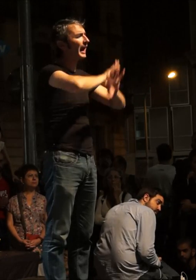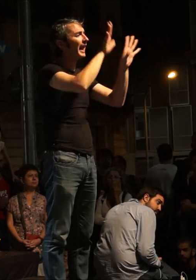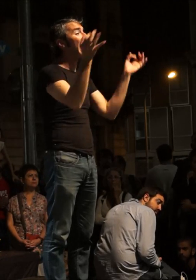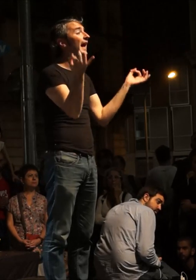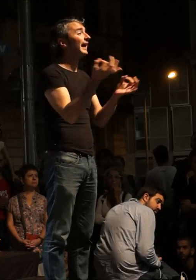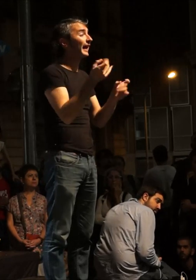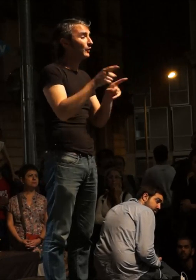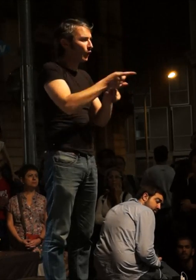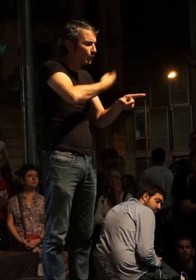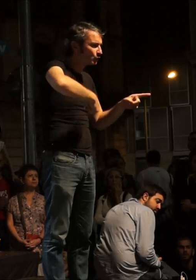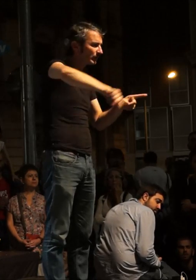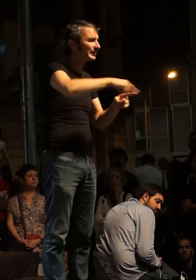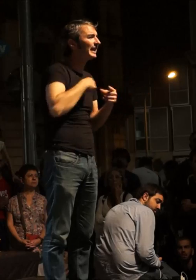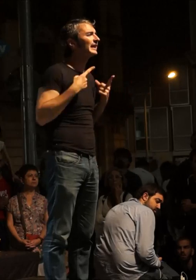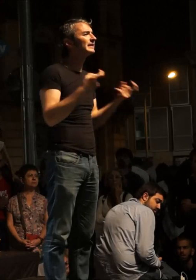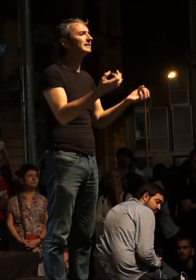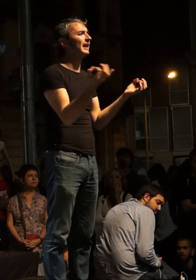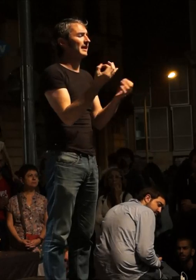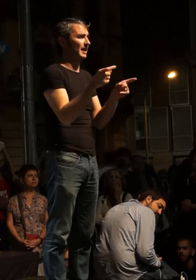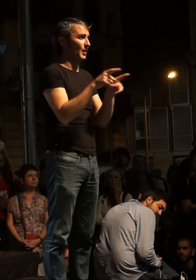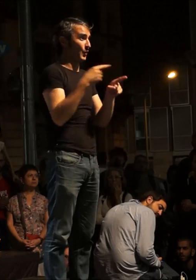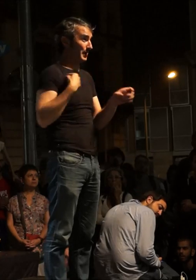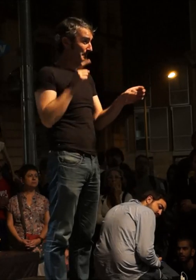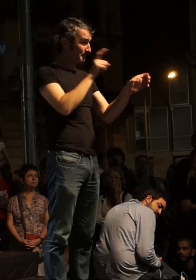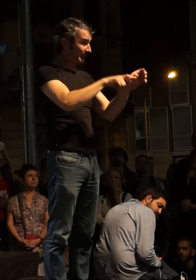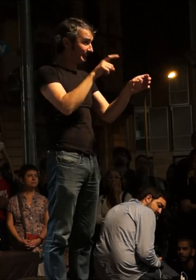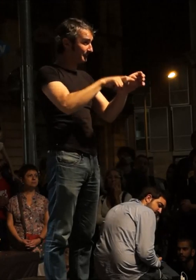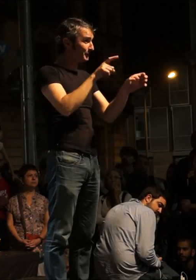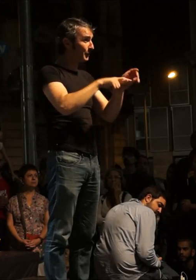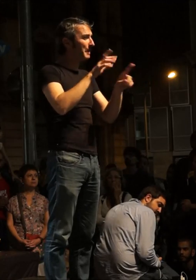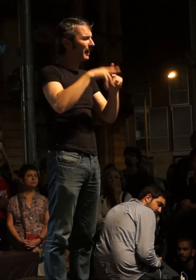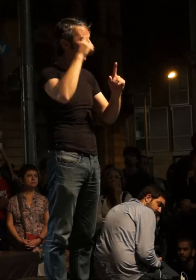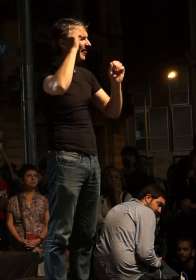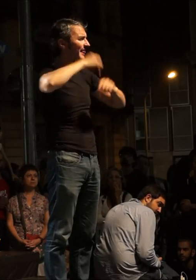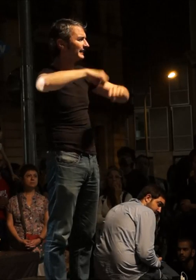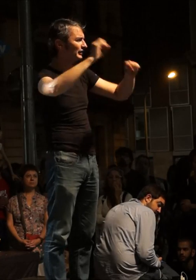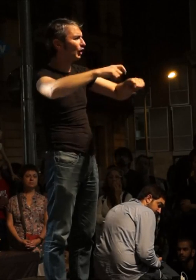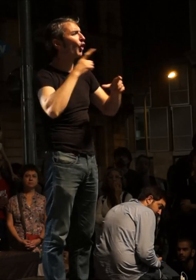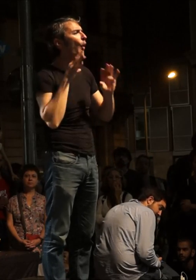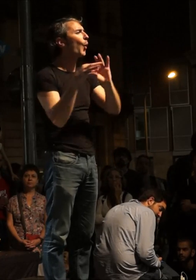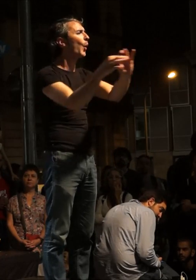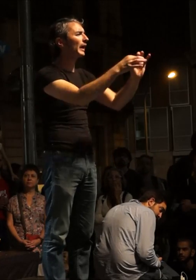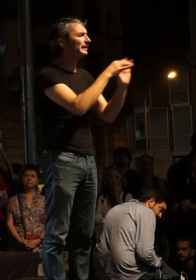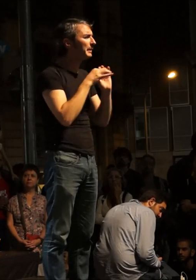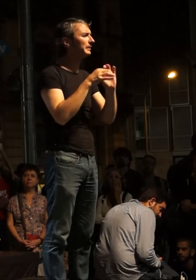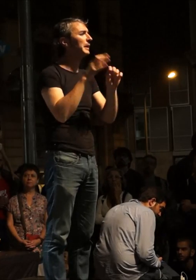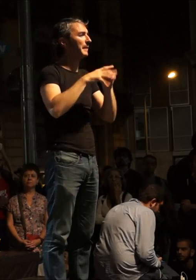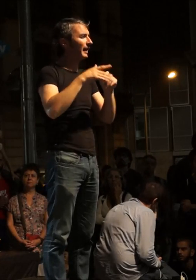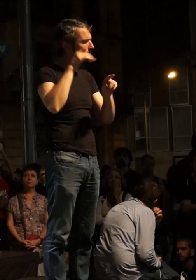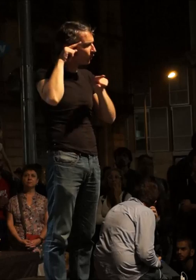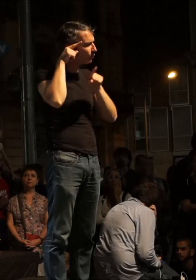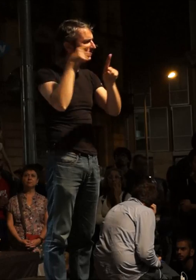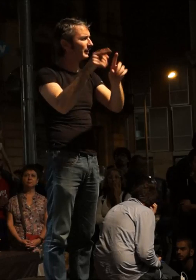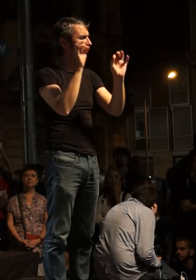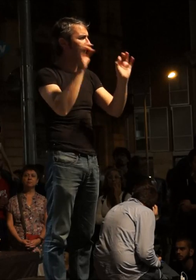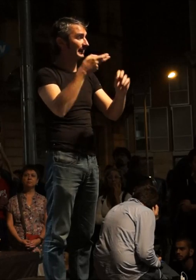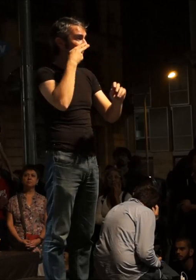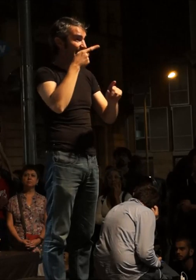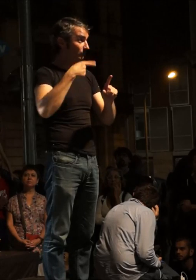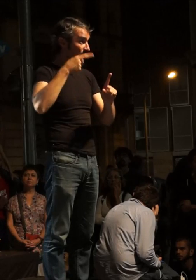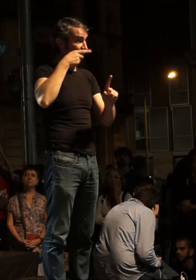és que necessitarem de tota la nostra participació per a prendre decisions col·lectives en favor d'aquest interès precisament